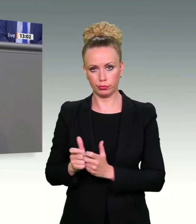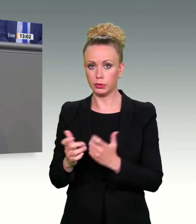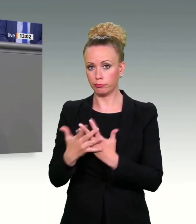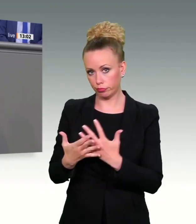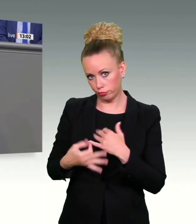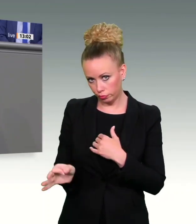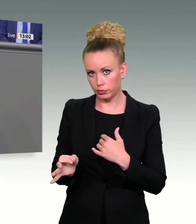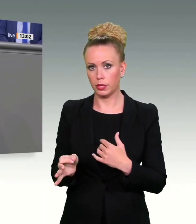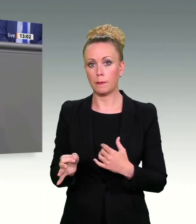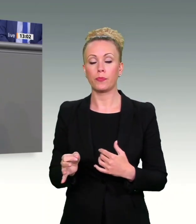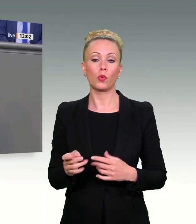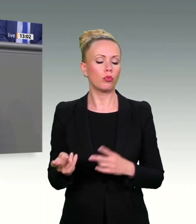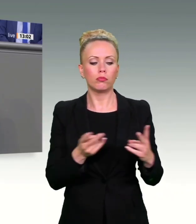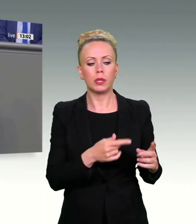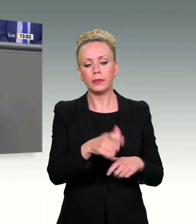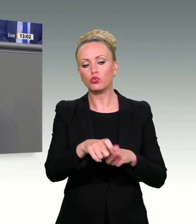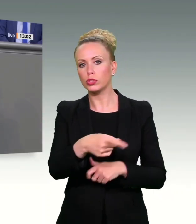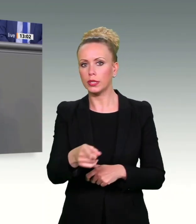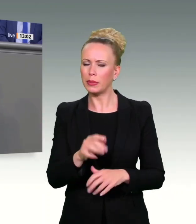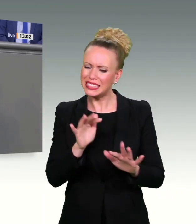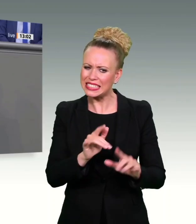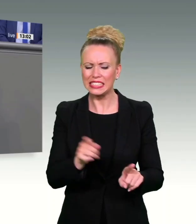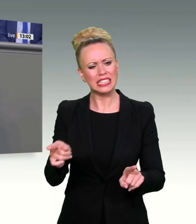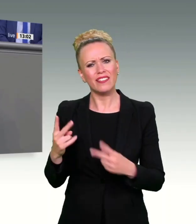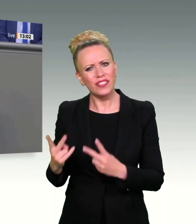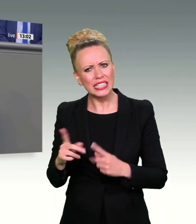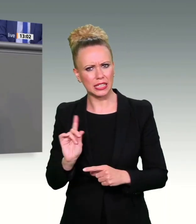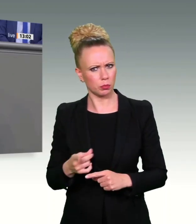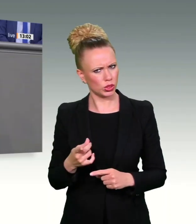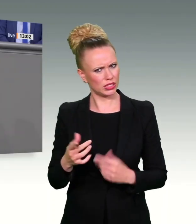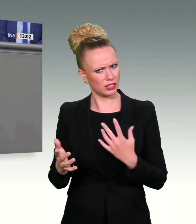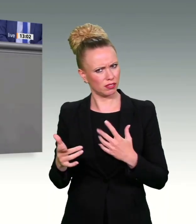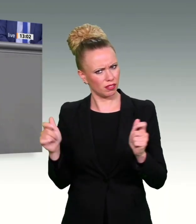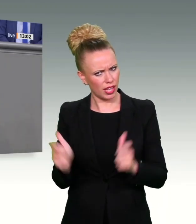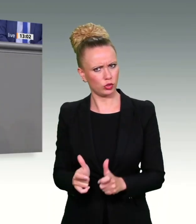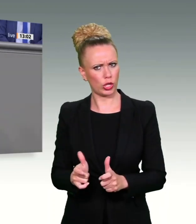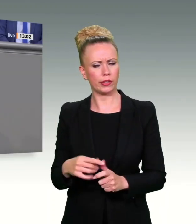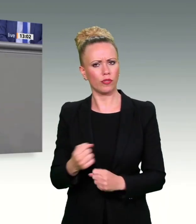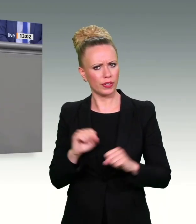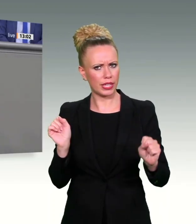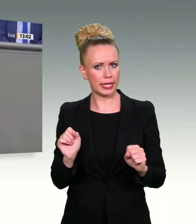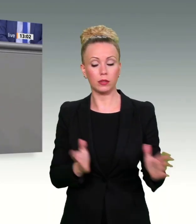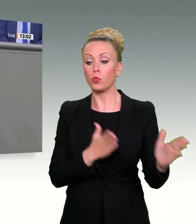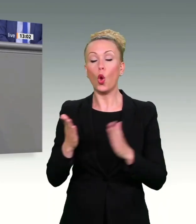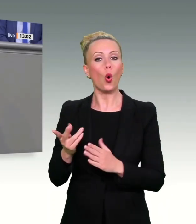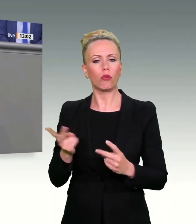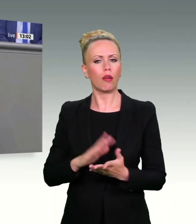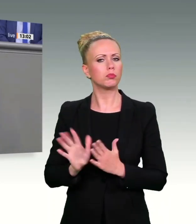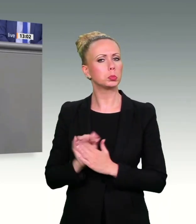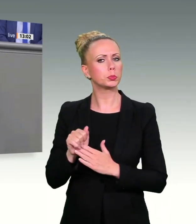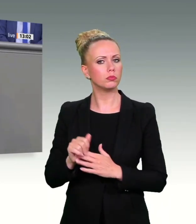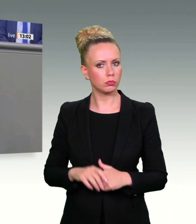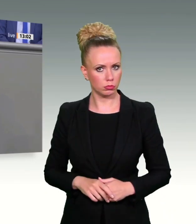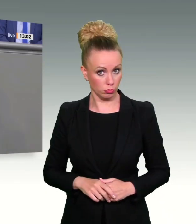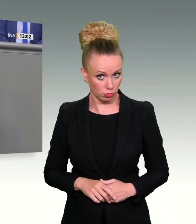werden muss. Und es gibt andere in diesem Haus, die glauben, dass man den Souverän mit Freiheitseinschränkungen überrumpeln kann, indem man eine